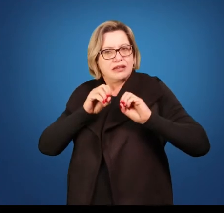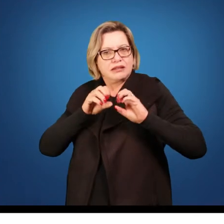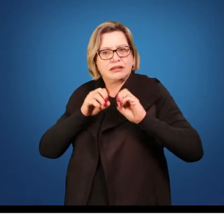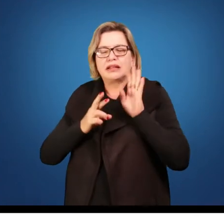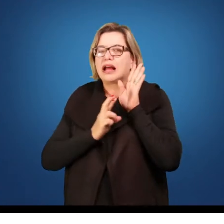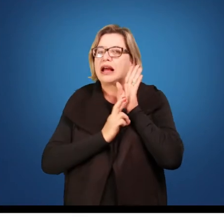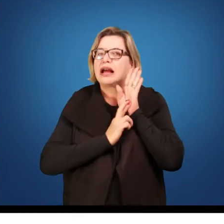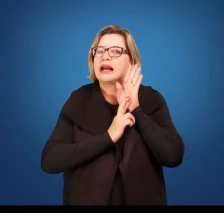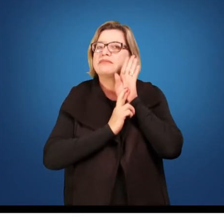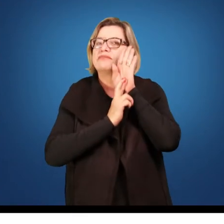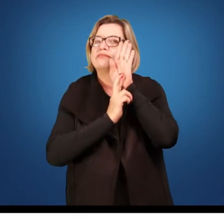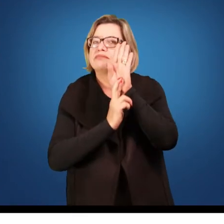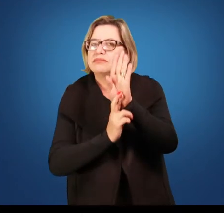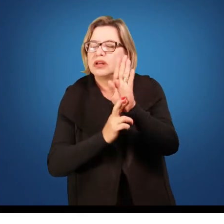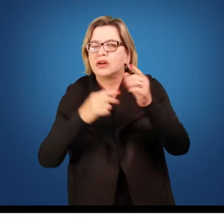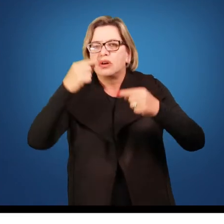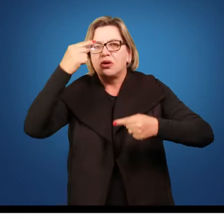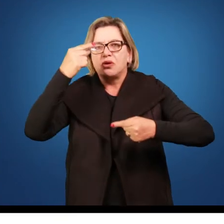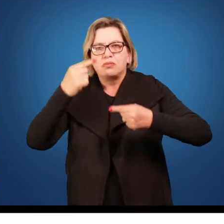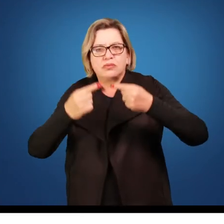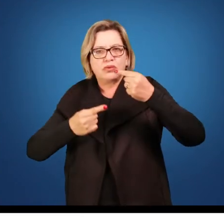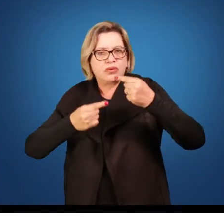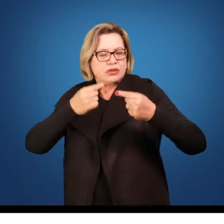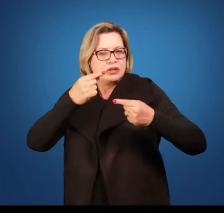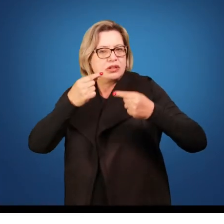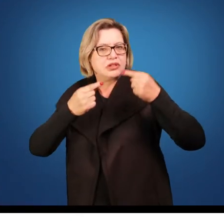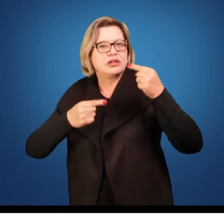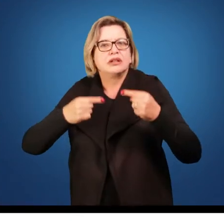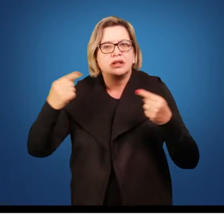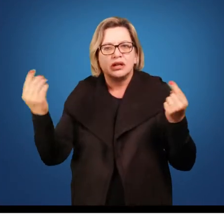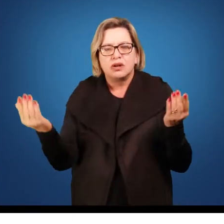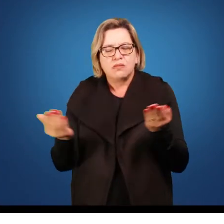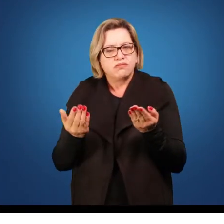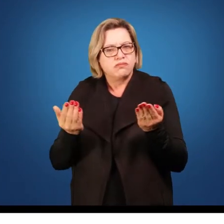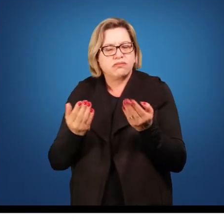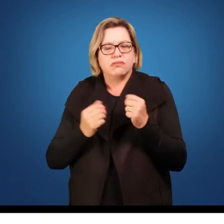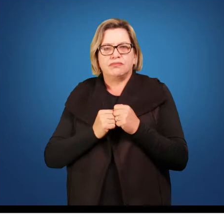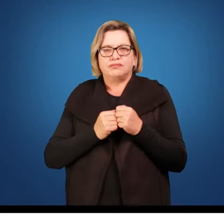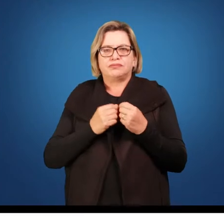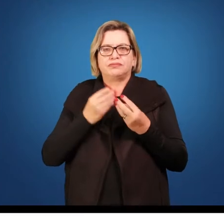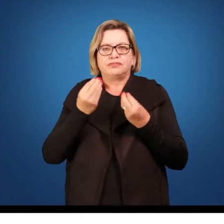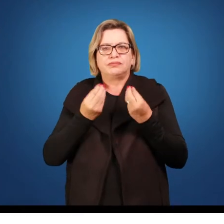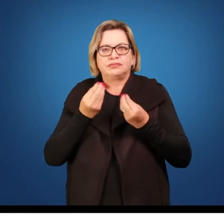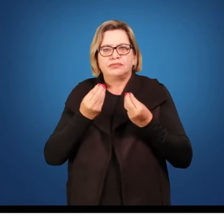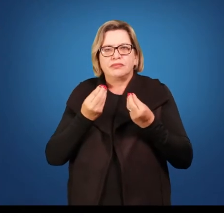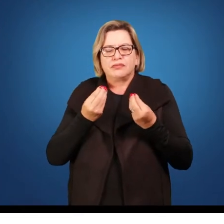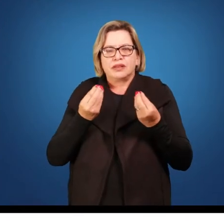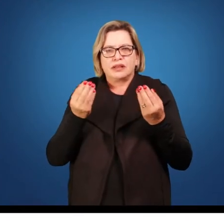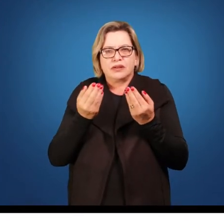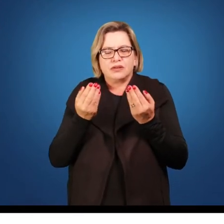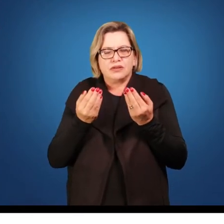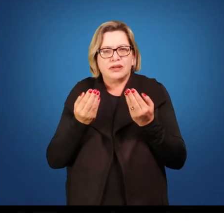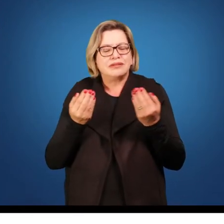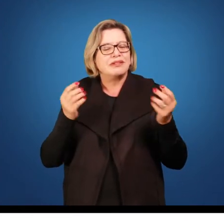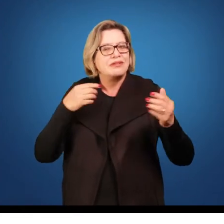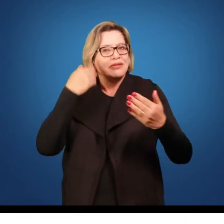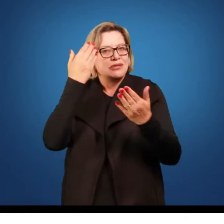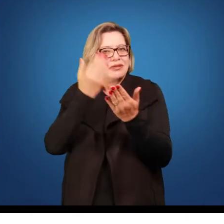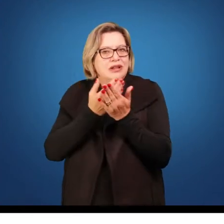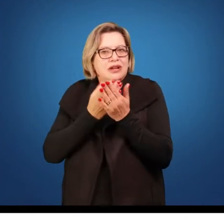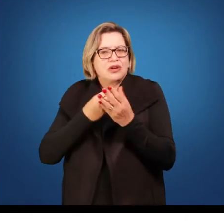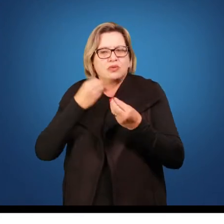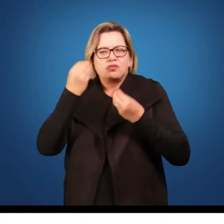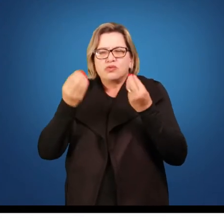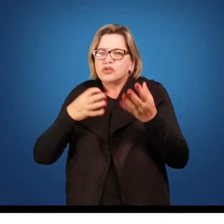representatividades políticas ou representações políticas. Nessa fase da disciplina a gente vai trabalhar